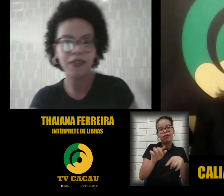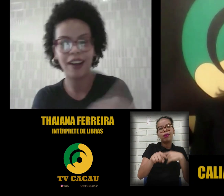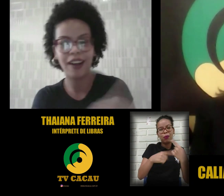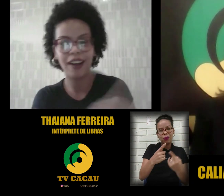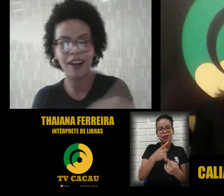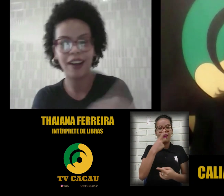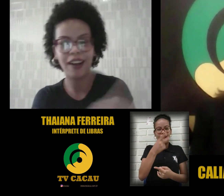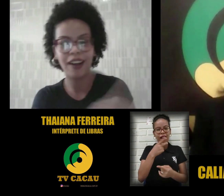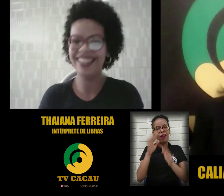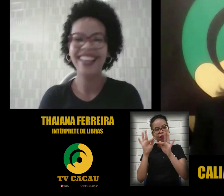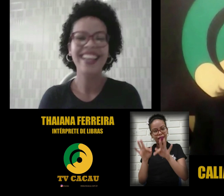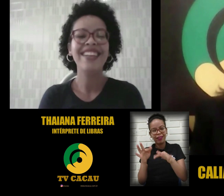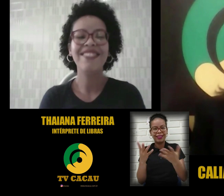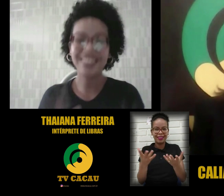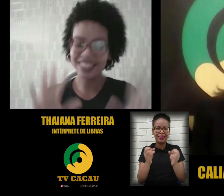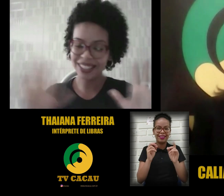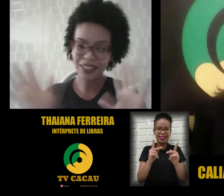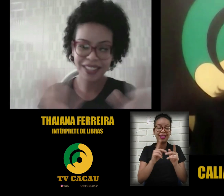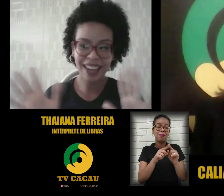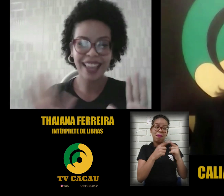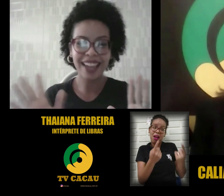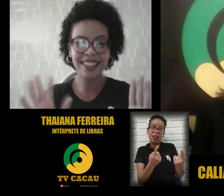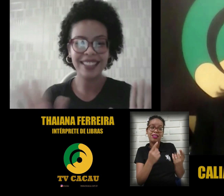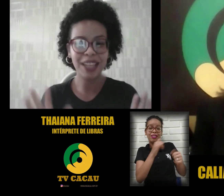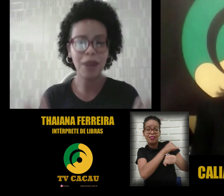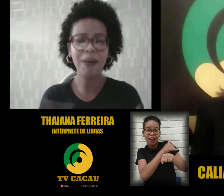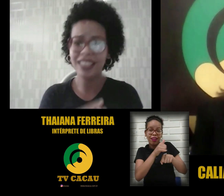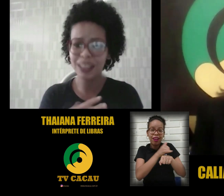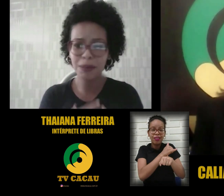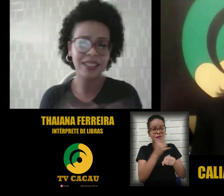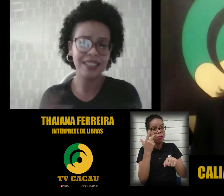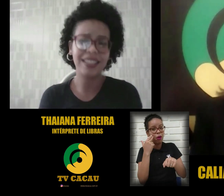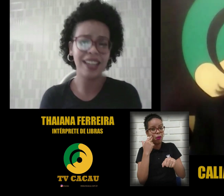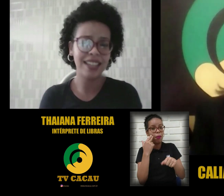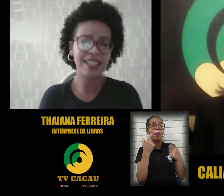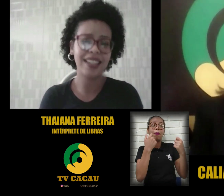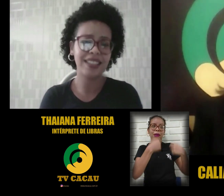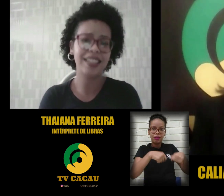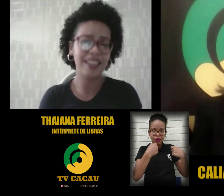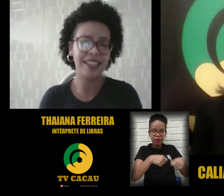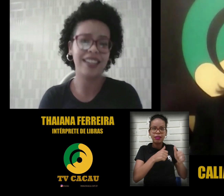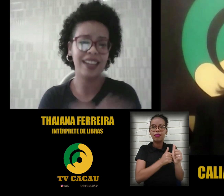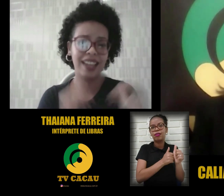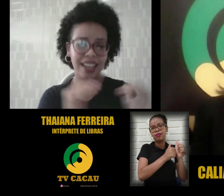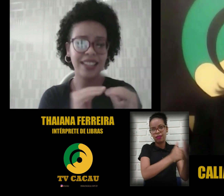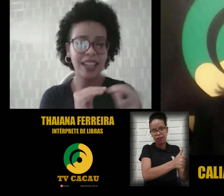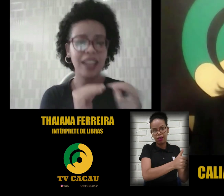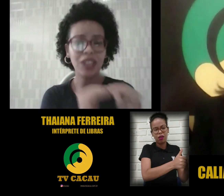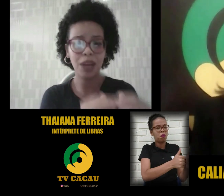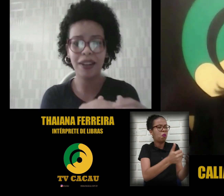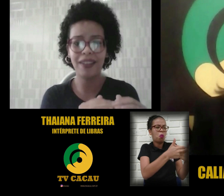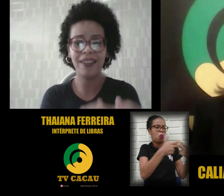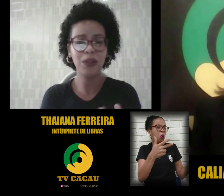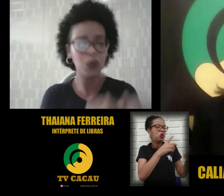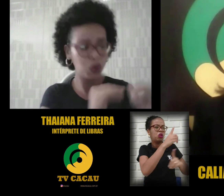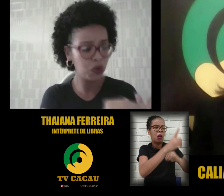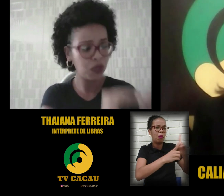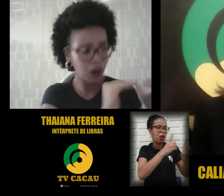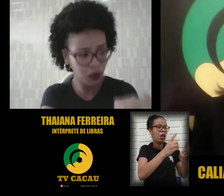fala. Mas não são estratégias, entendeu? Mas a gente precisa seguir essa dinâmica, entendeu? Se o surdo falou